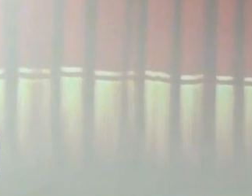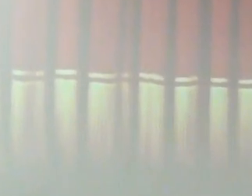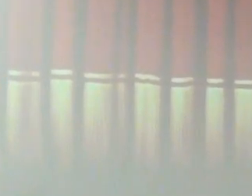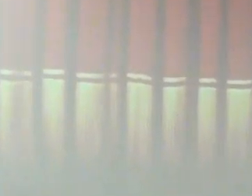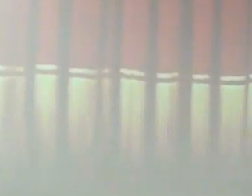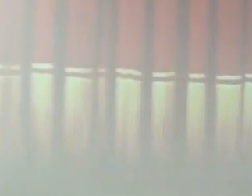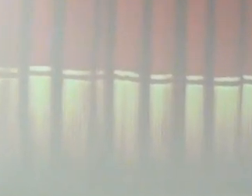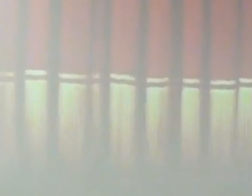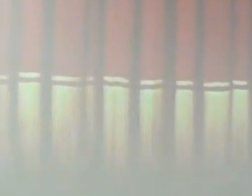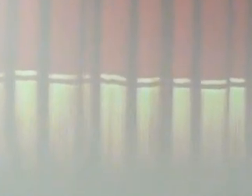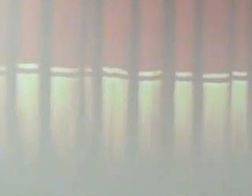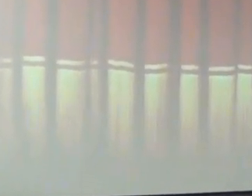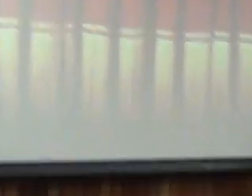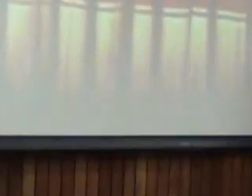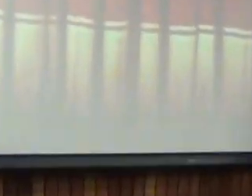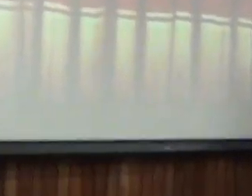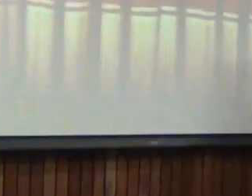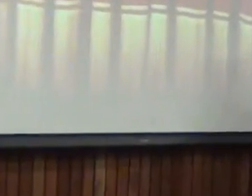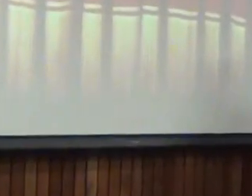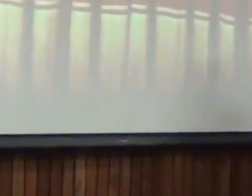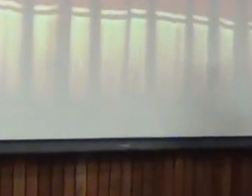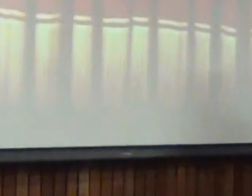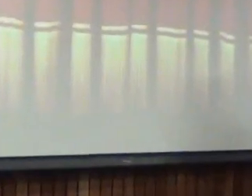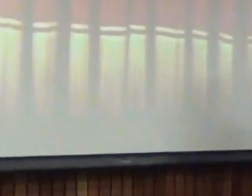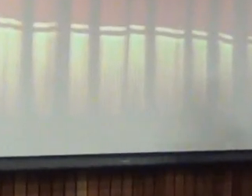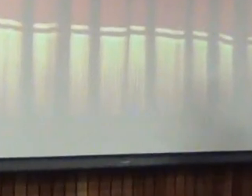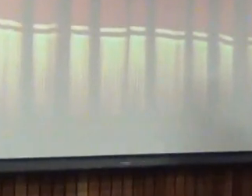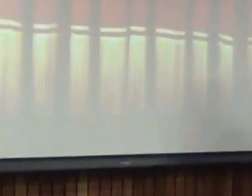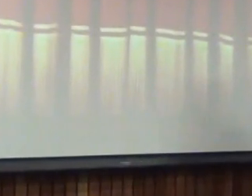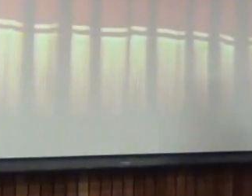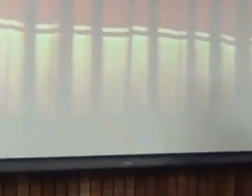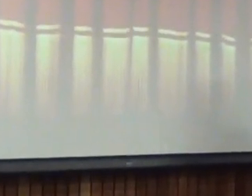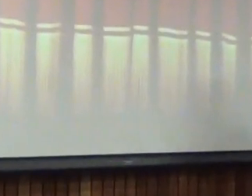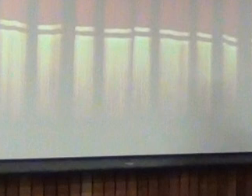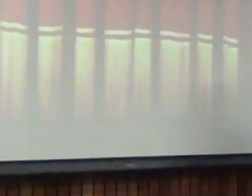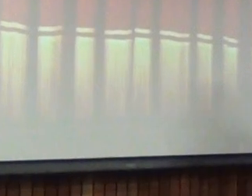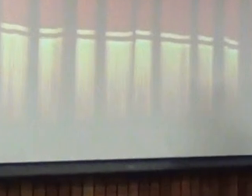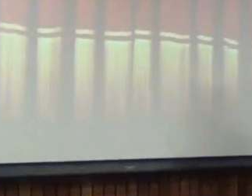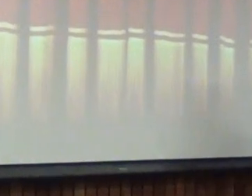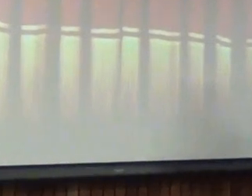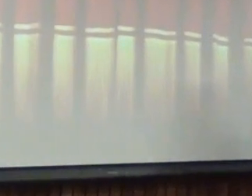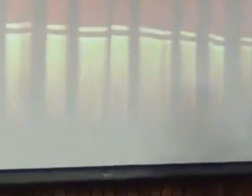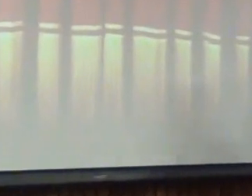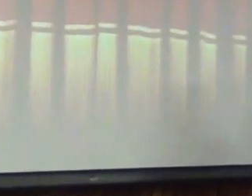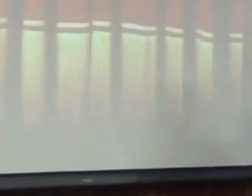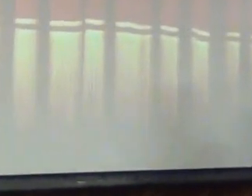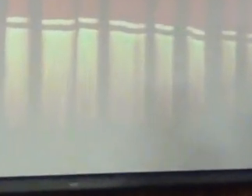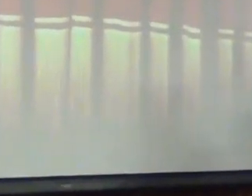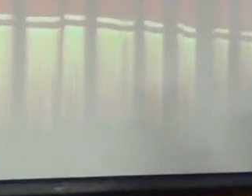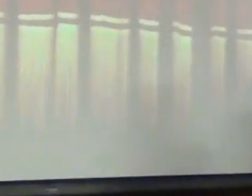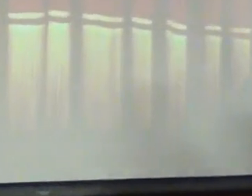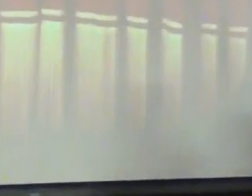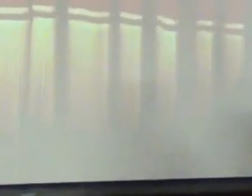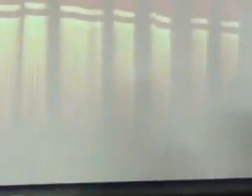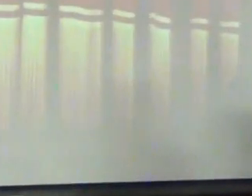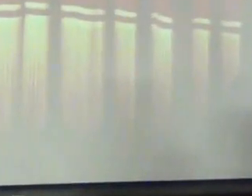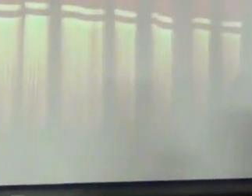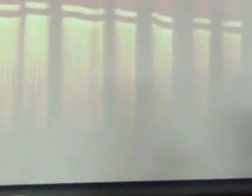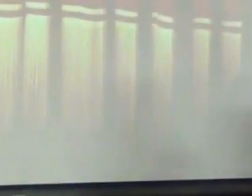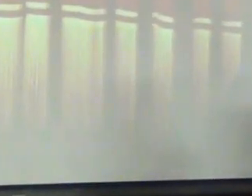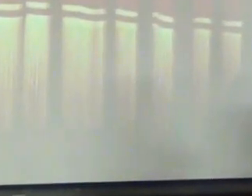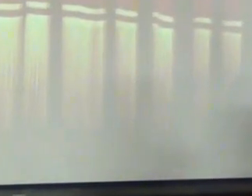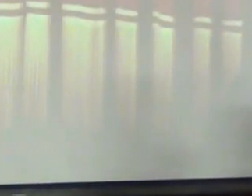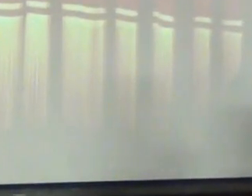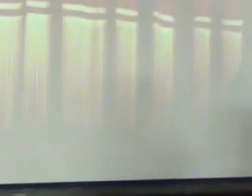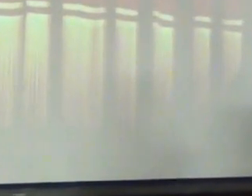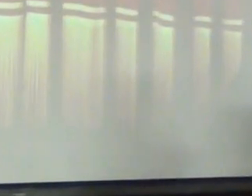pero evidentemente que desde la psicología no es pertinente pasar un test a un extranjero eso definitivamente no